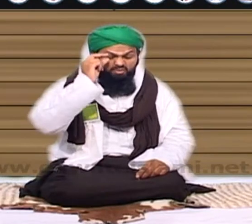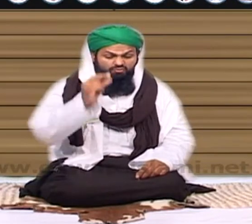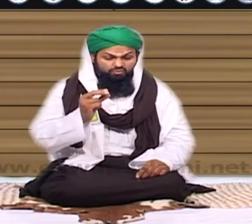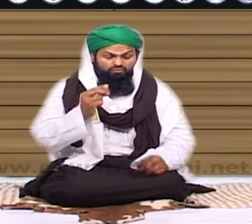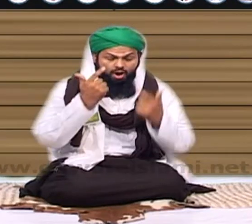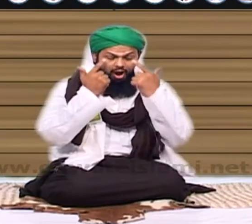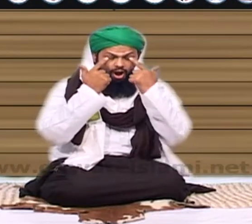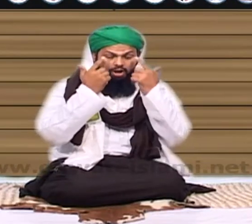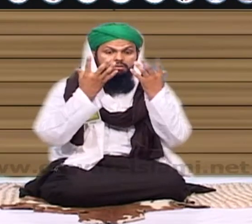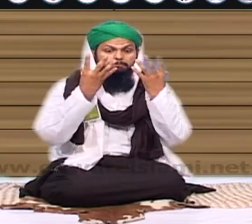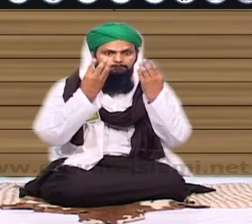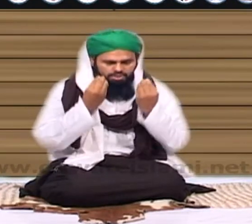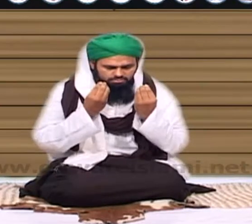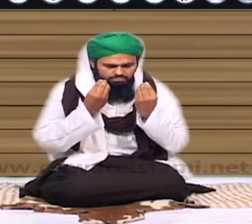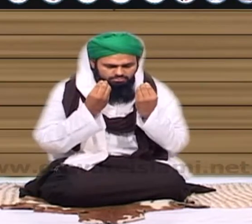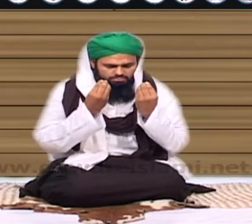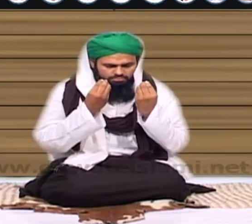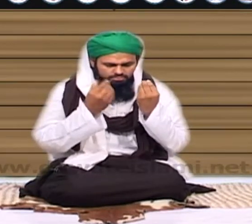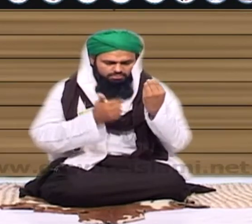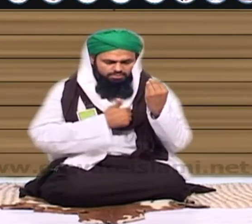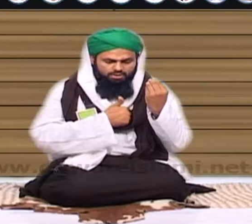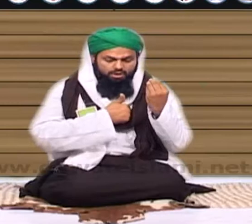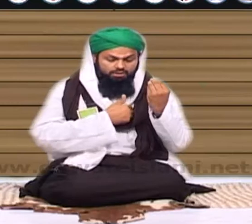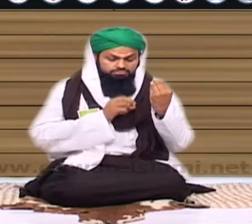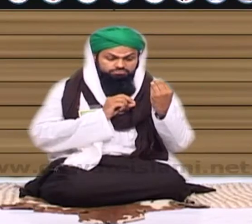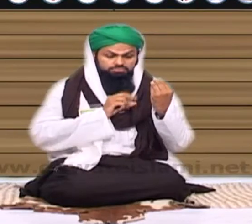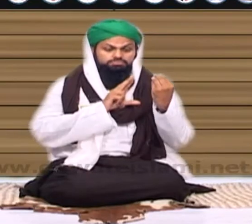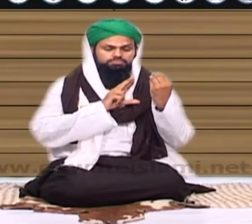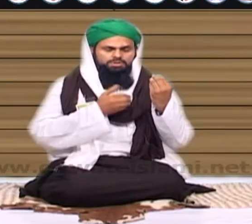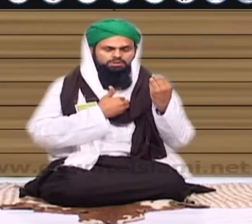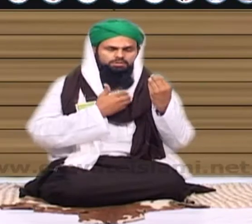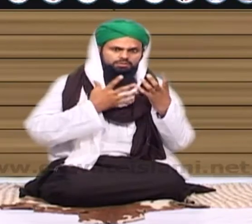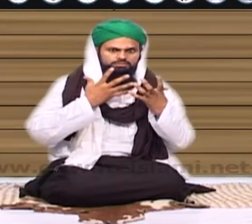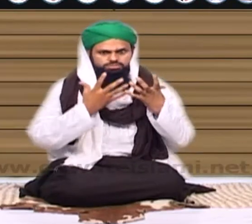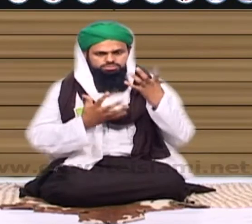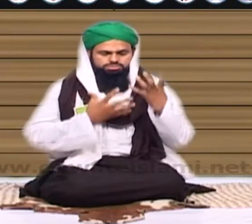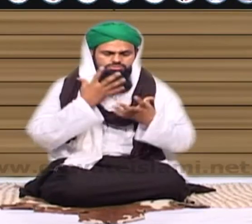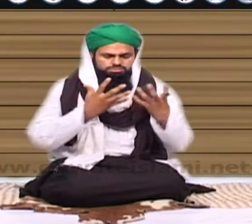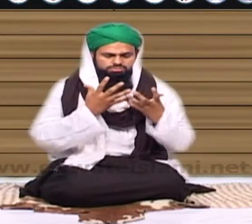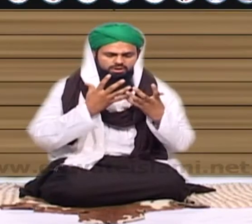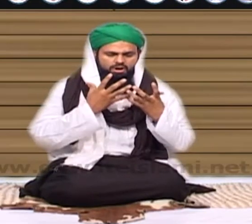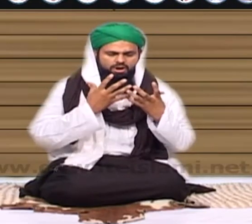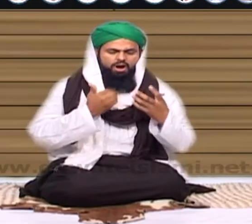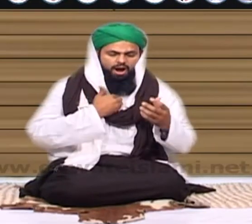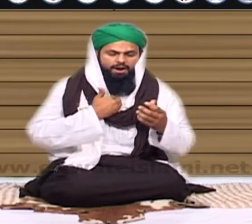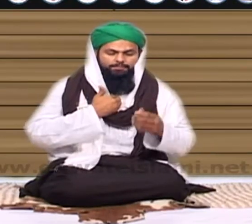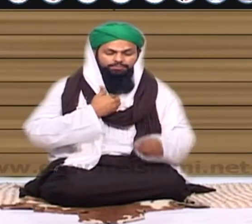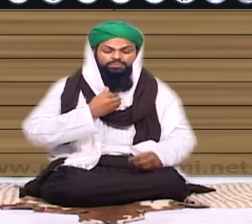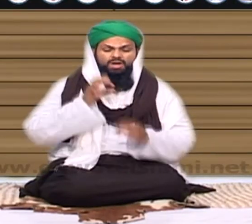ناسمجھی کا پتا جیسے ہی آنکھ بند ہوگی حقیقی آنکھ کھل جائے گی پھر پتا چلے گا کہ ہاں واقعی ہم آتش پرستوں